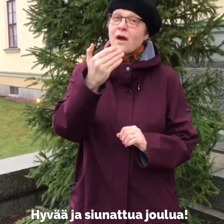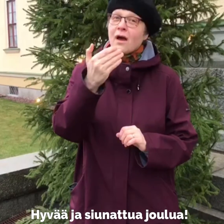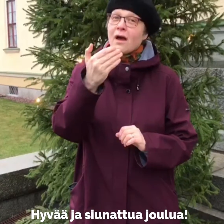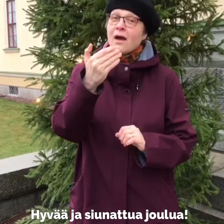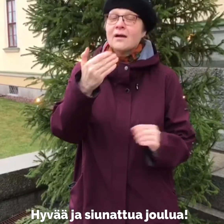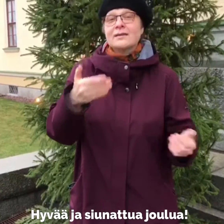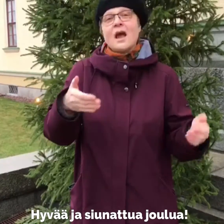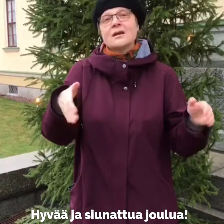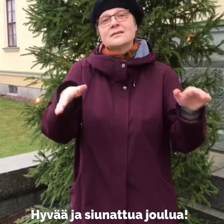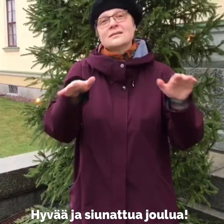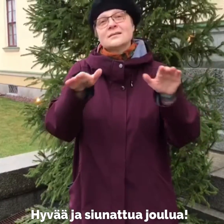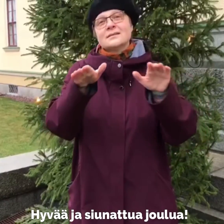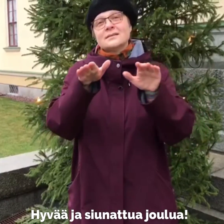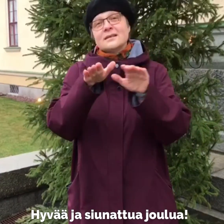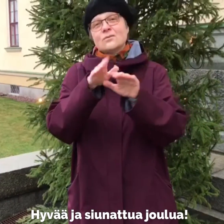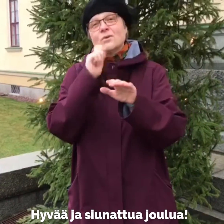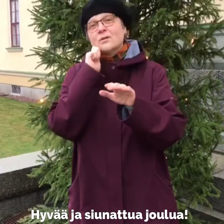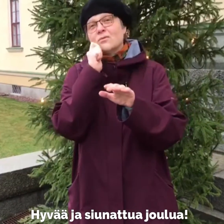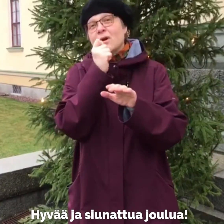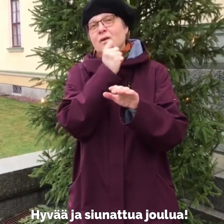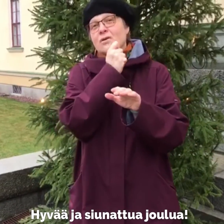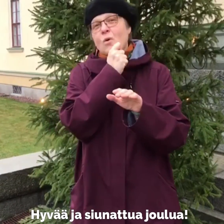Hyvää ja siunattua joulua!